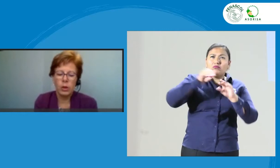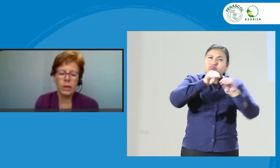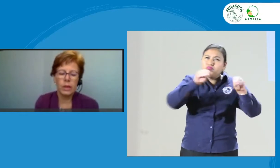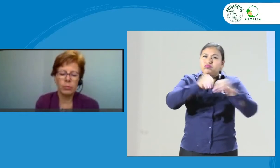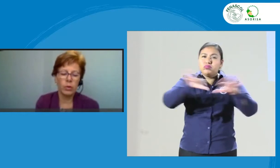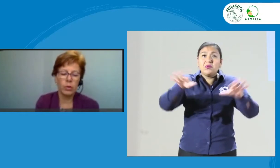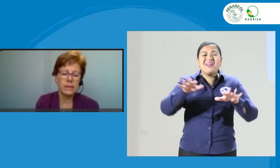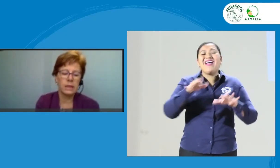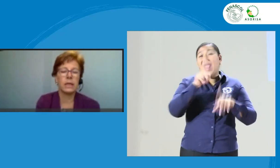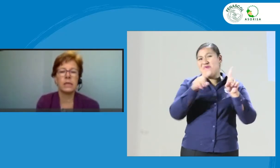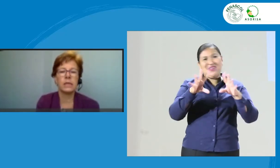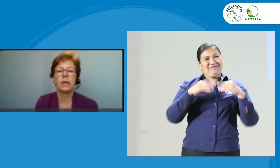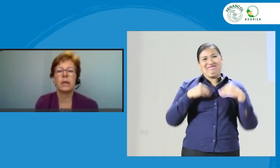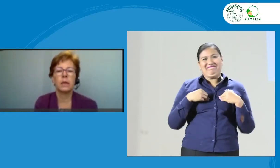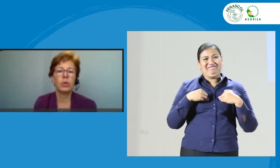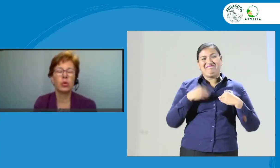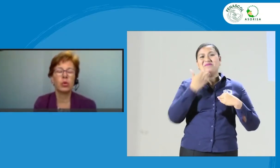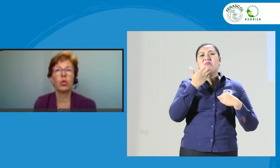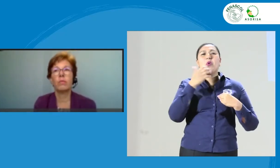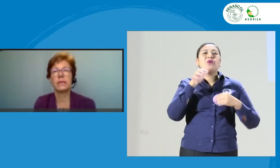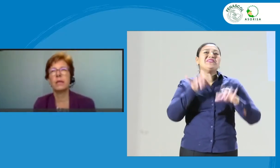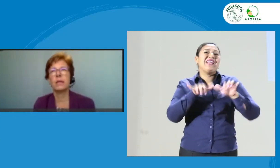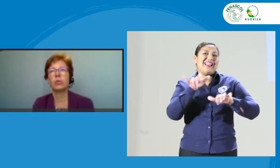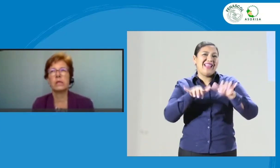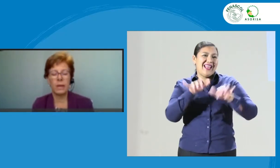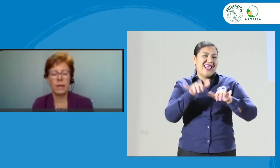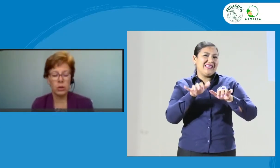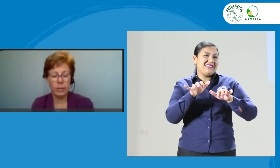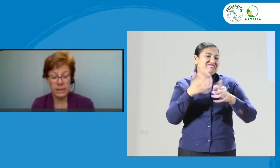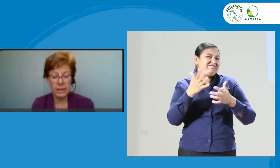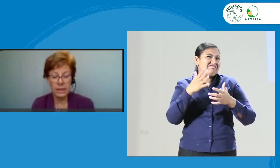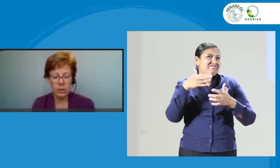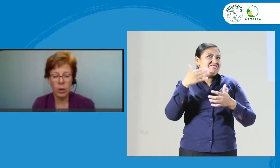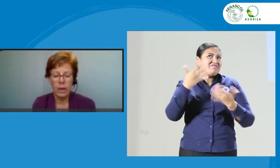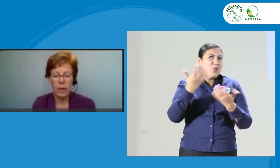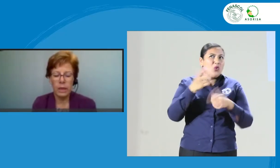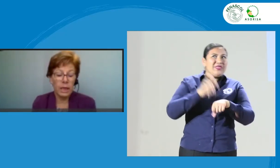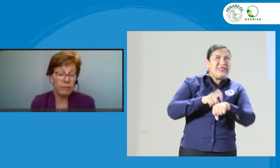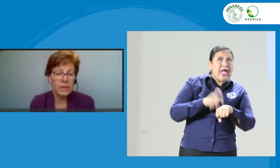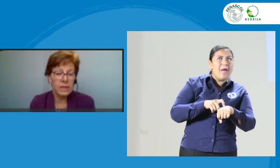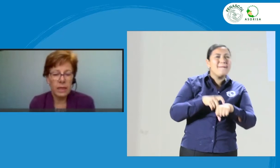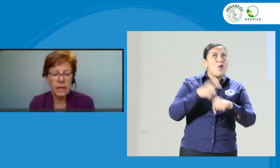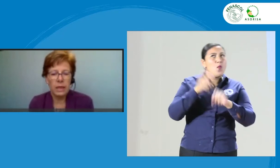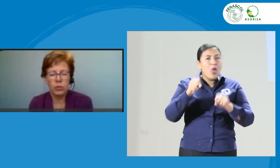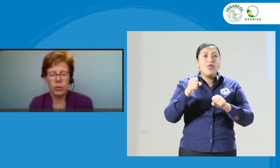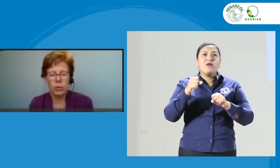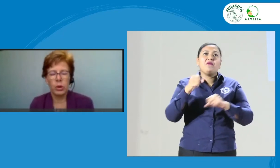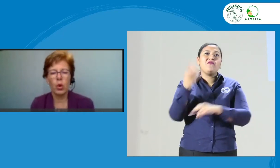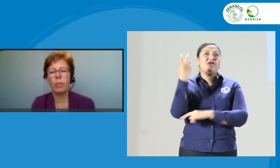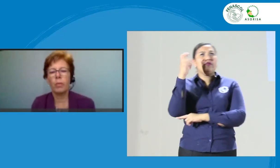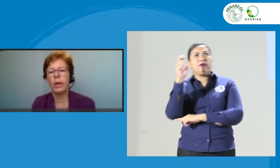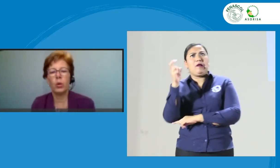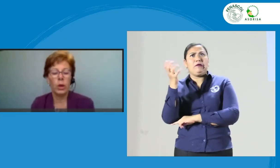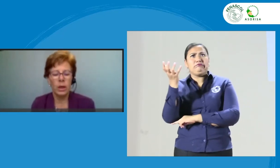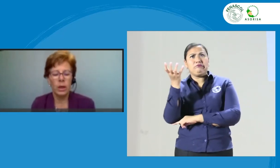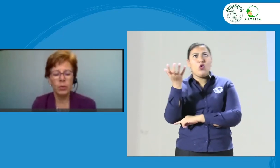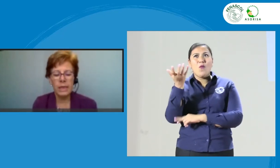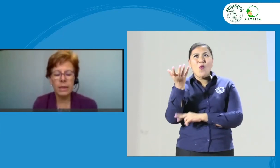por ejemplo, las secretarías de pronto con más tiempo y espacio para hacerlo que la Fiscalía en un momento dado, pero pues hay que